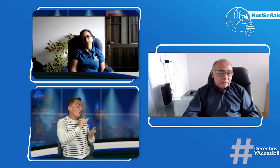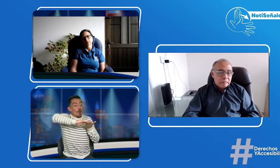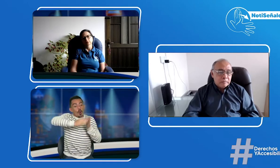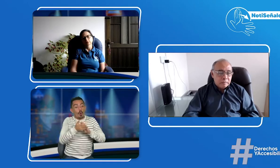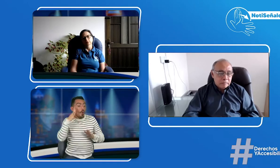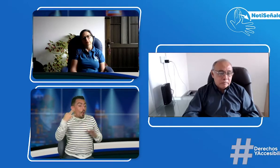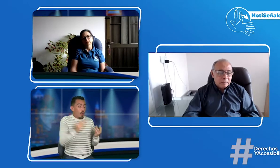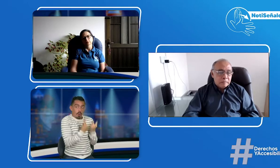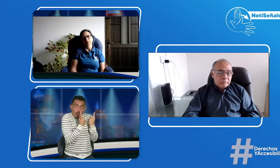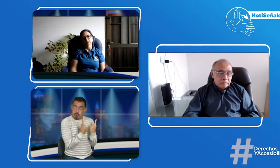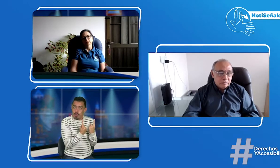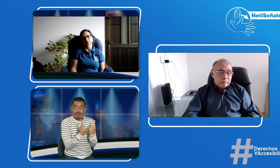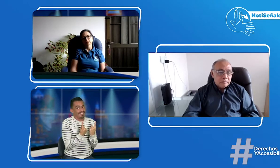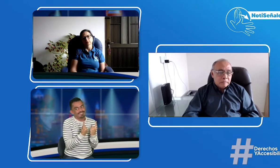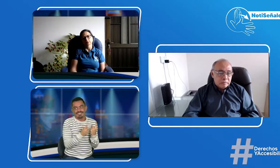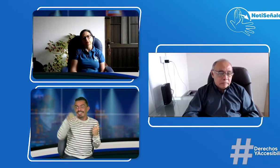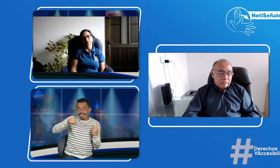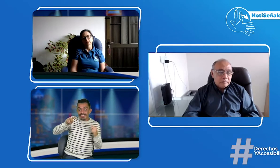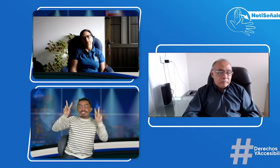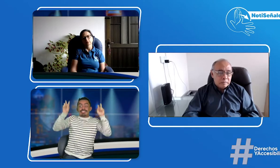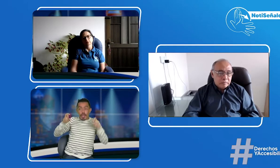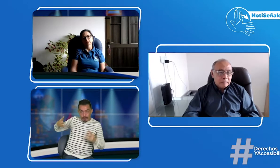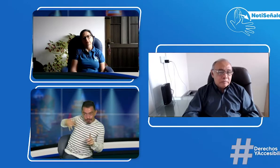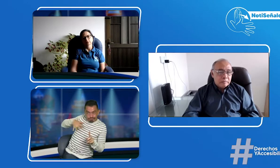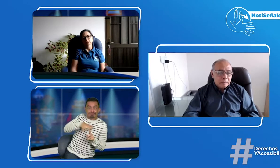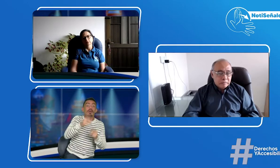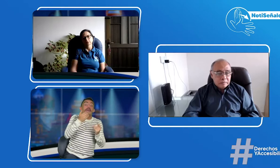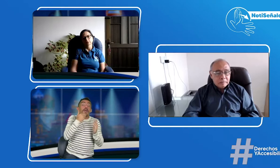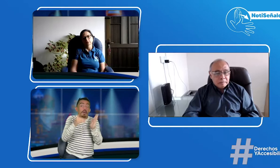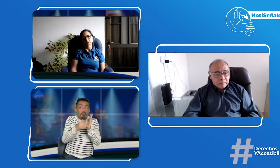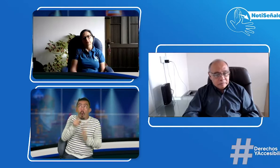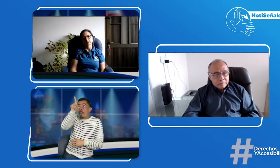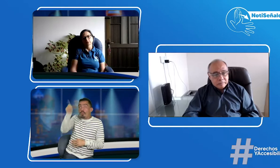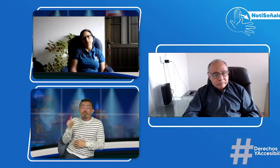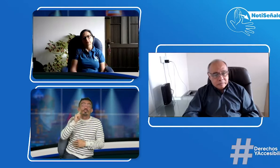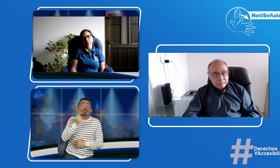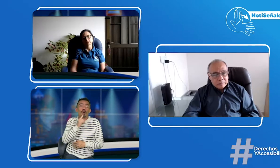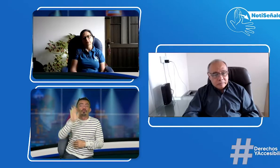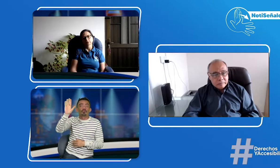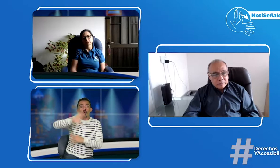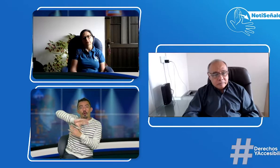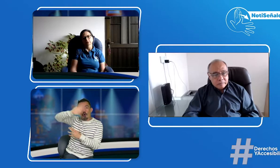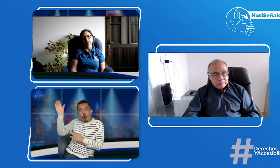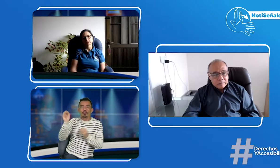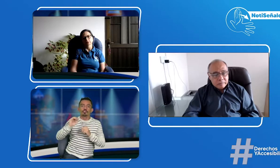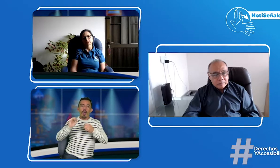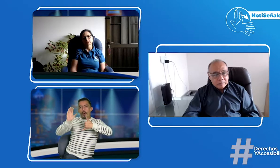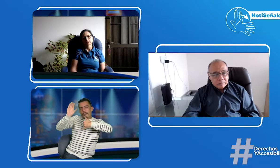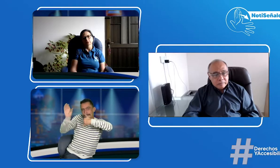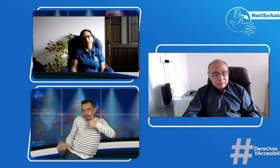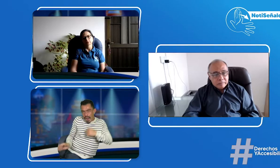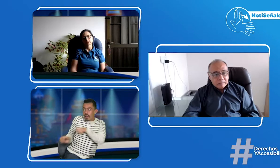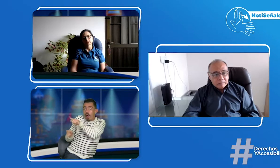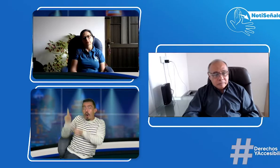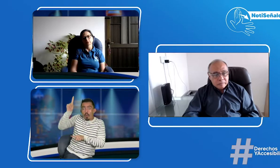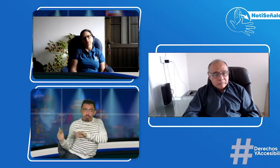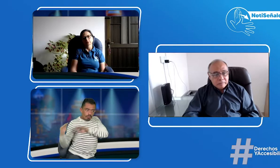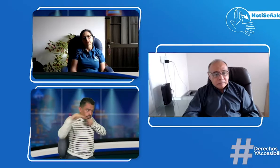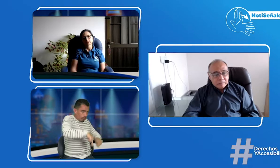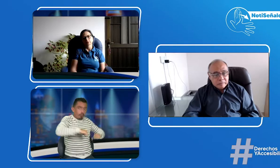personas de otros países que han llegado. No solo pensar que son los gentes y sordos, que son estas dos culturas, pero no, digamos, hay sordos que están en